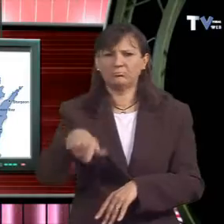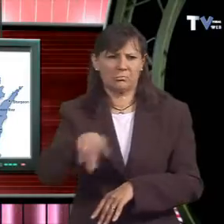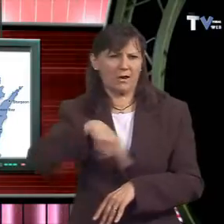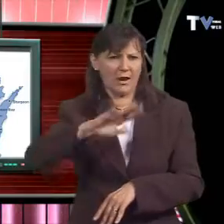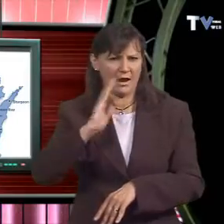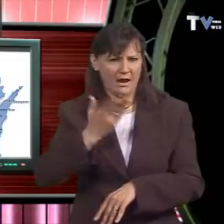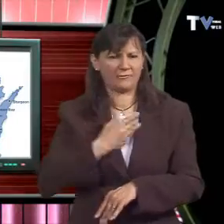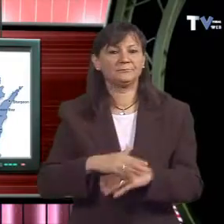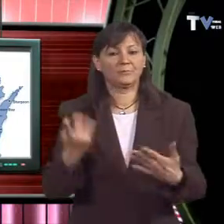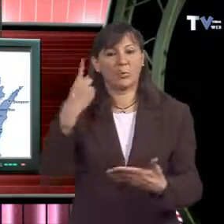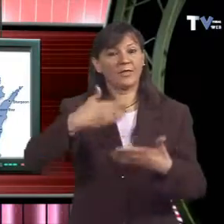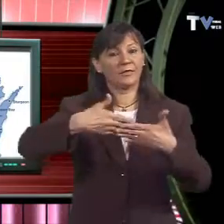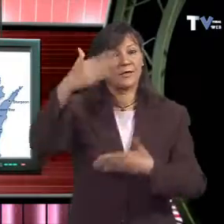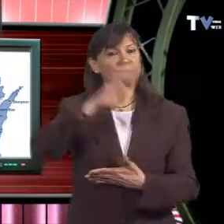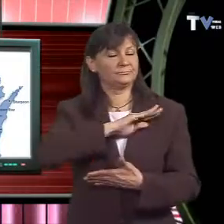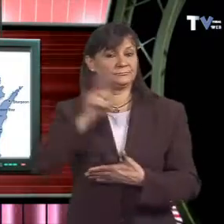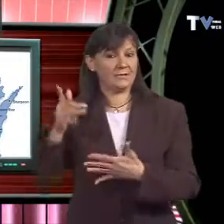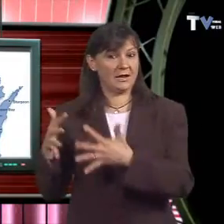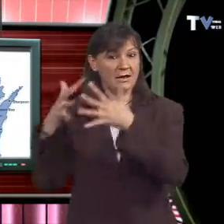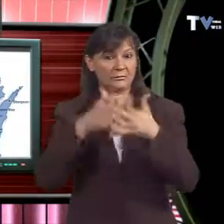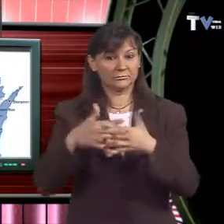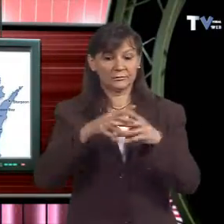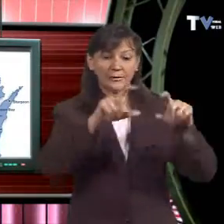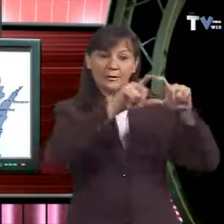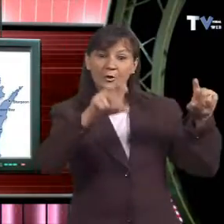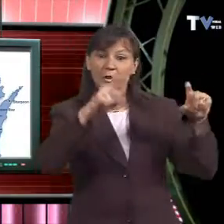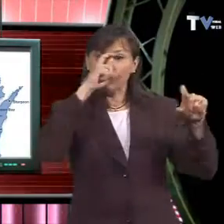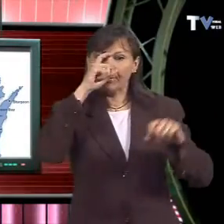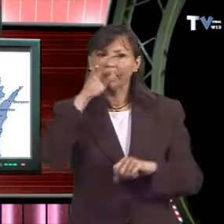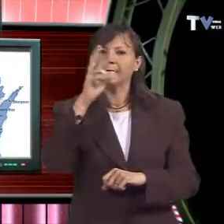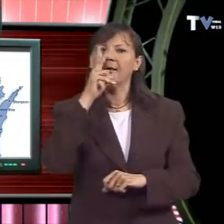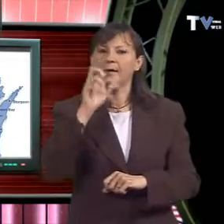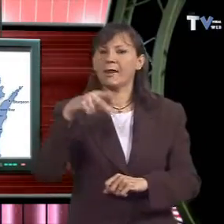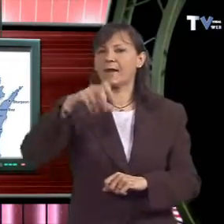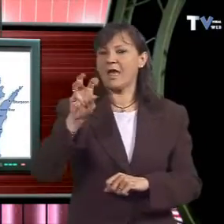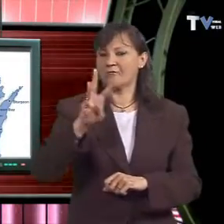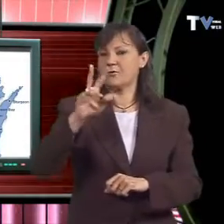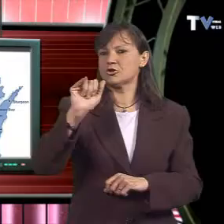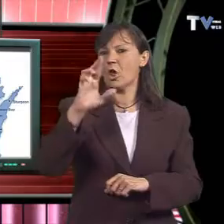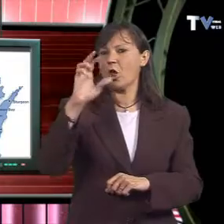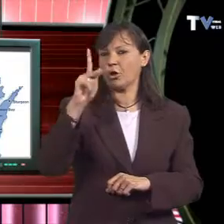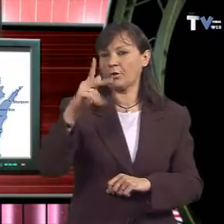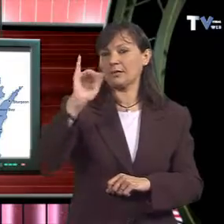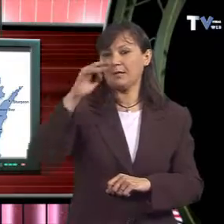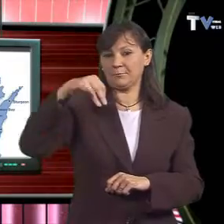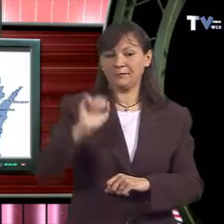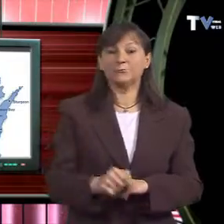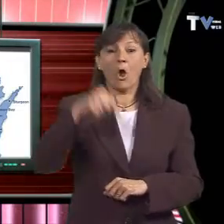avui, 25 de març de 2010, el diari del New York Times. El